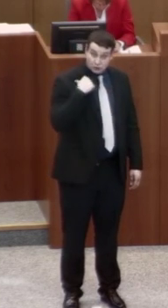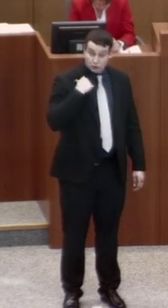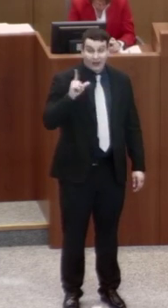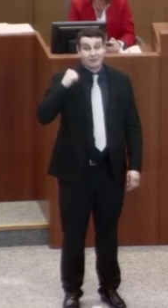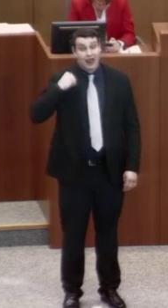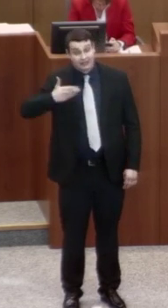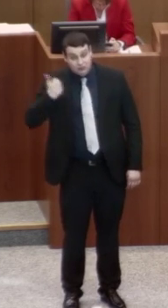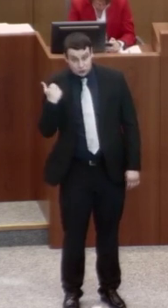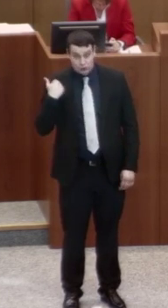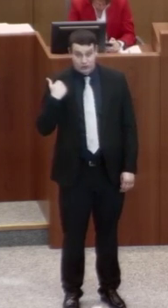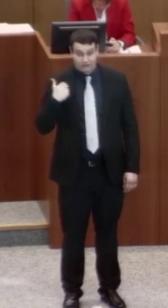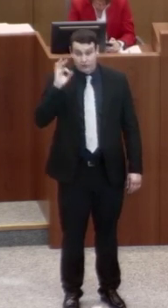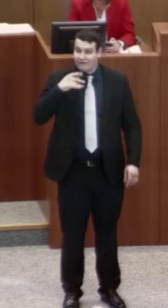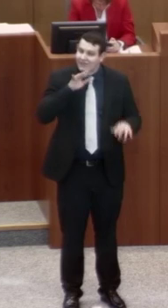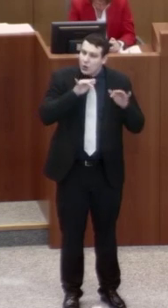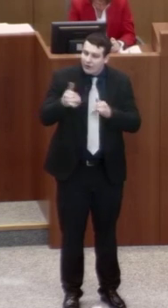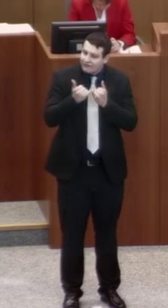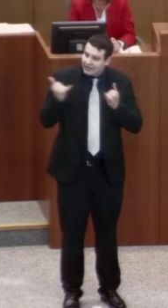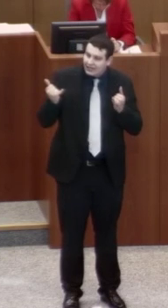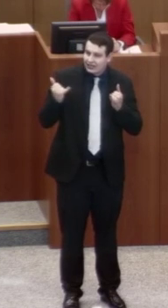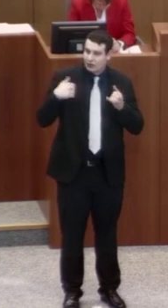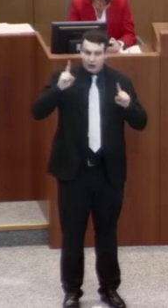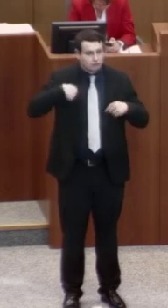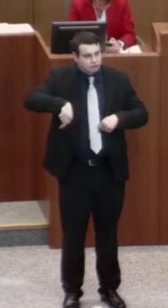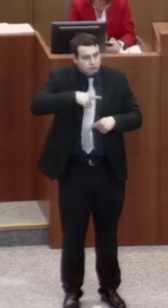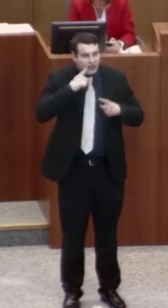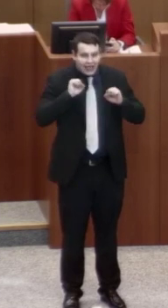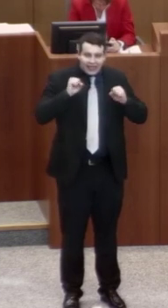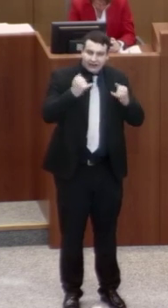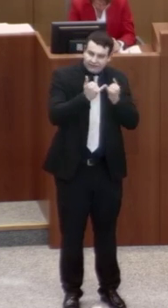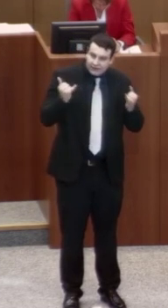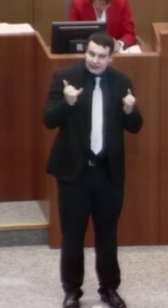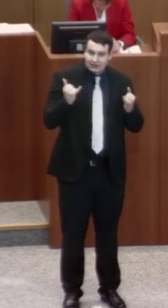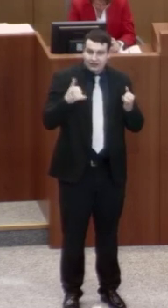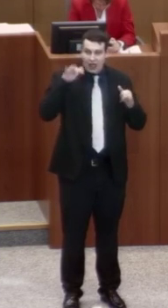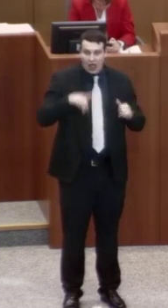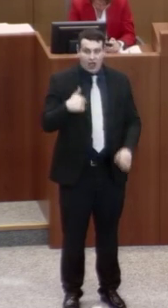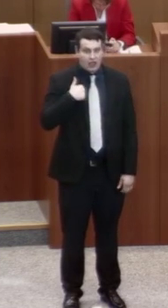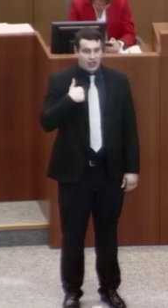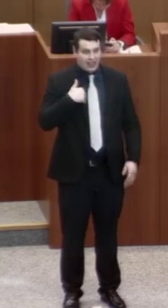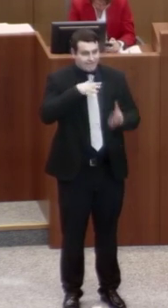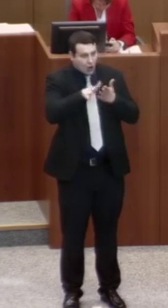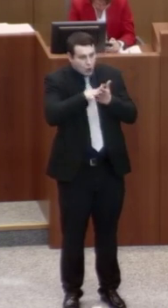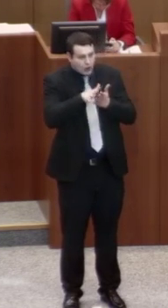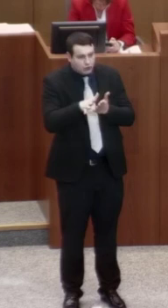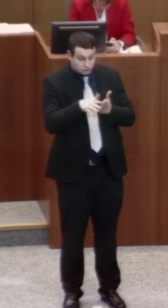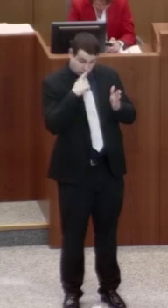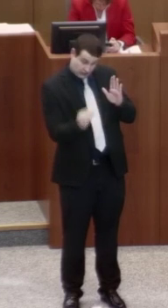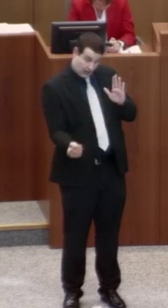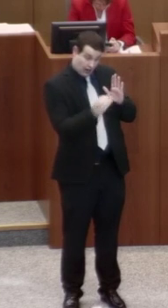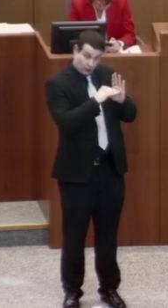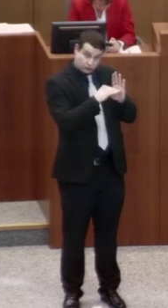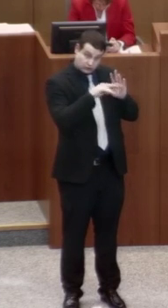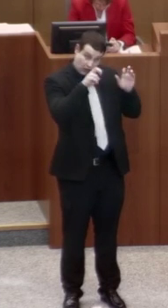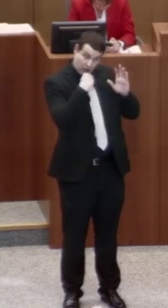beobachten und gegebenenfalls darauf reagieren zu können, werden wir die Evaluationsklausel ins Gesetz schreiben. Und insofern, liebe